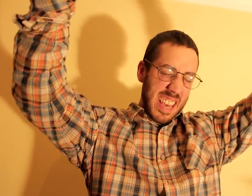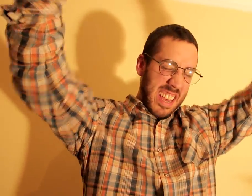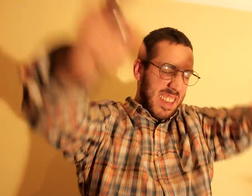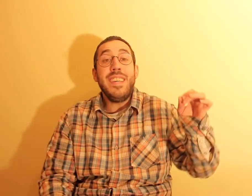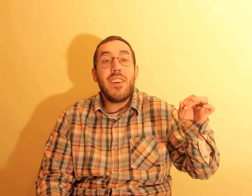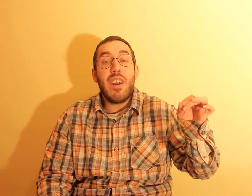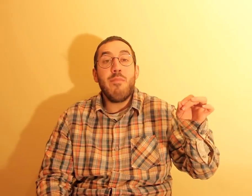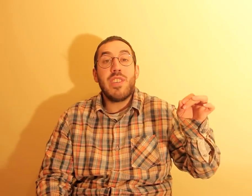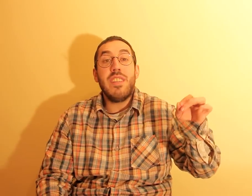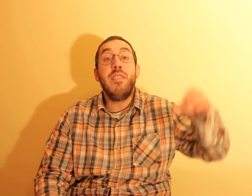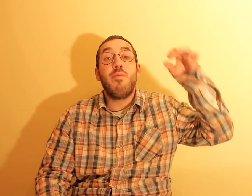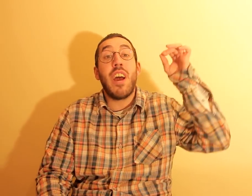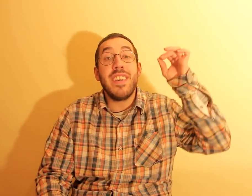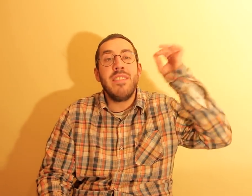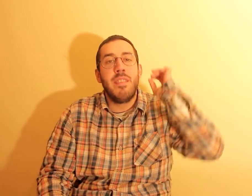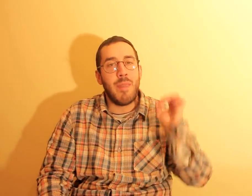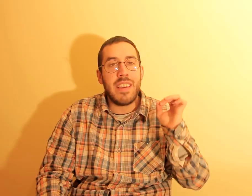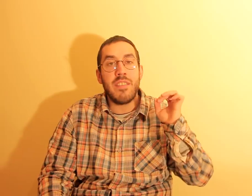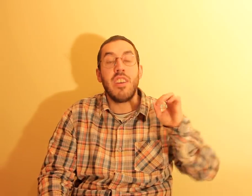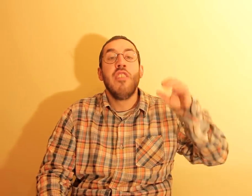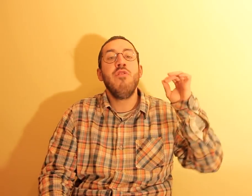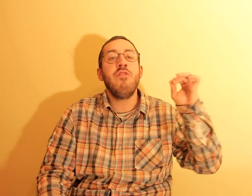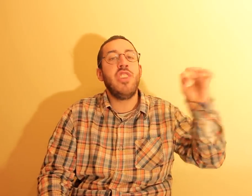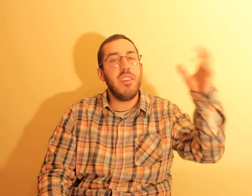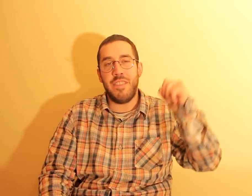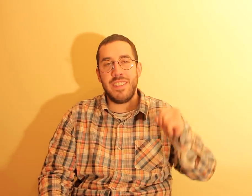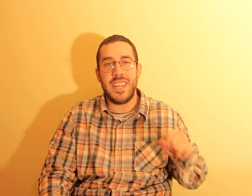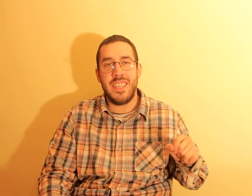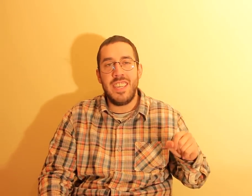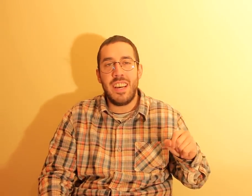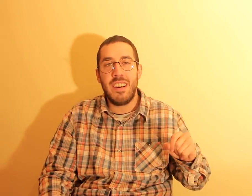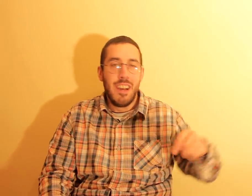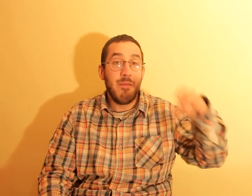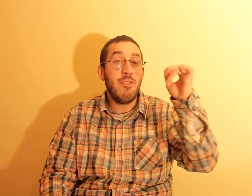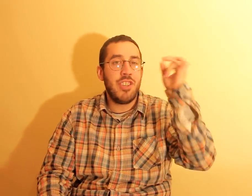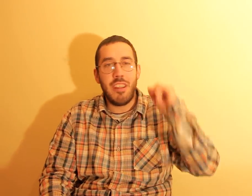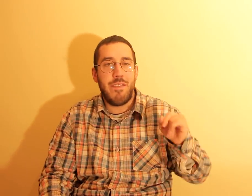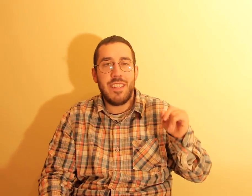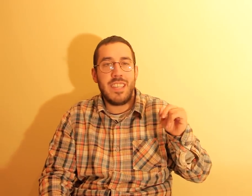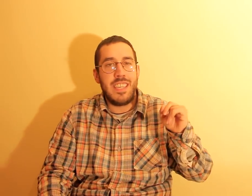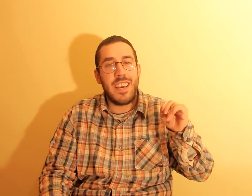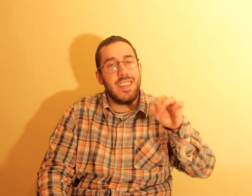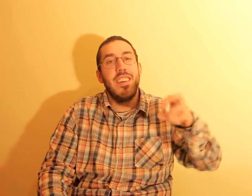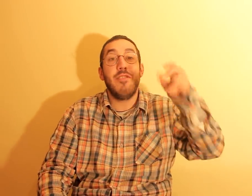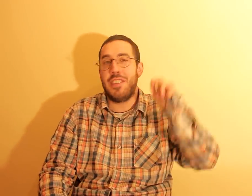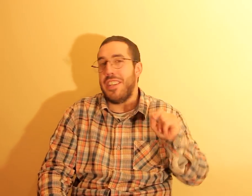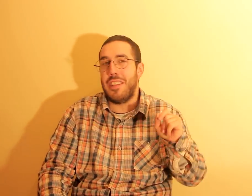E agora a música de Brian Tmeyer's Noche de Fantasia. Uma Noche de Fantasia que eu ter nesta